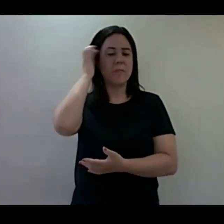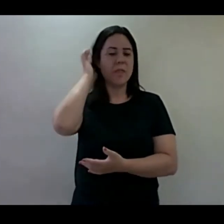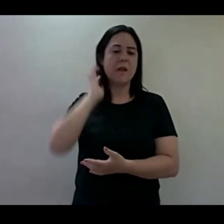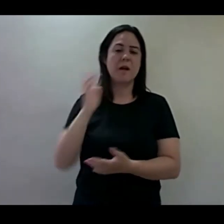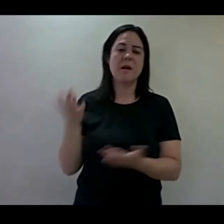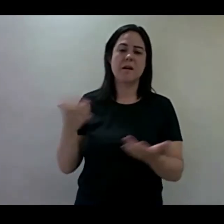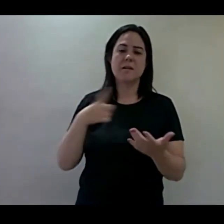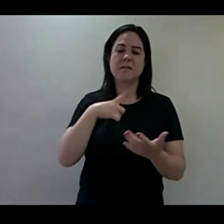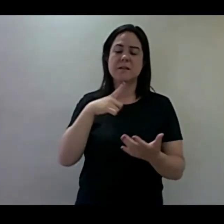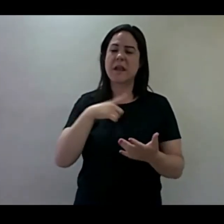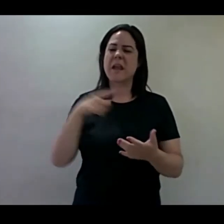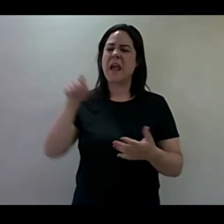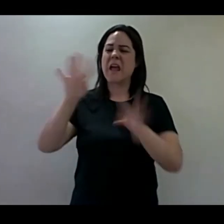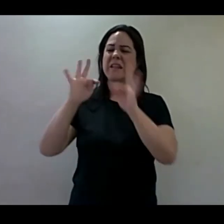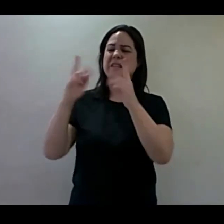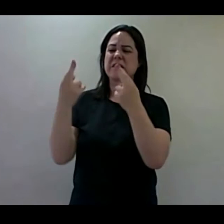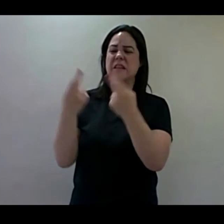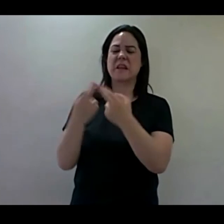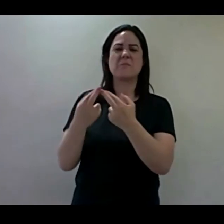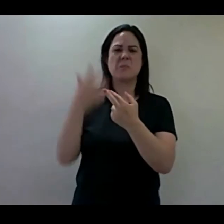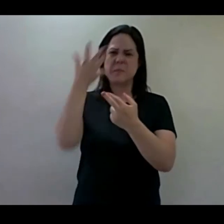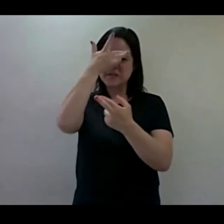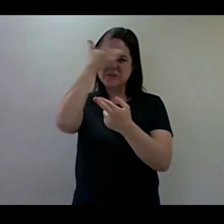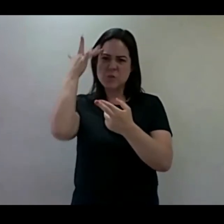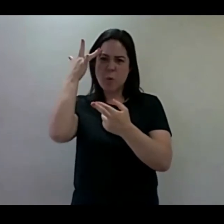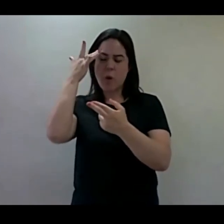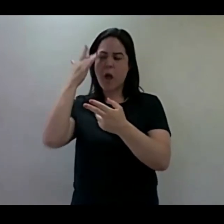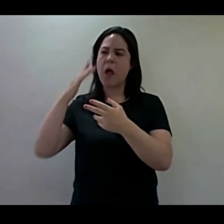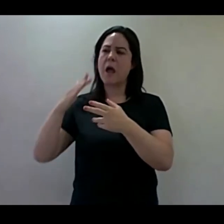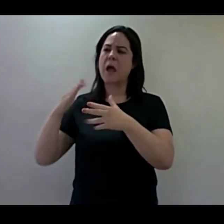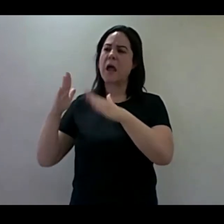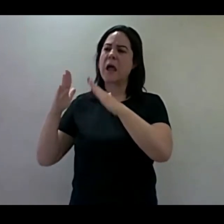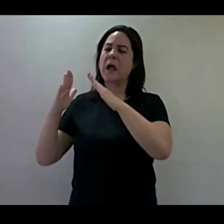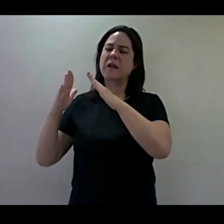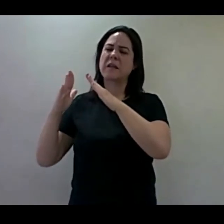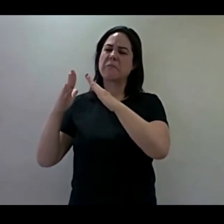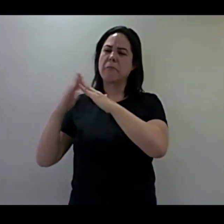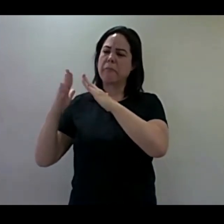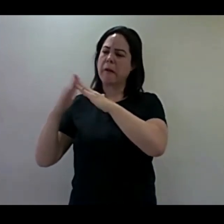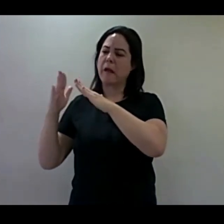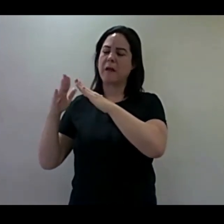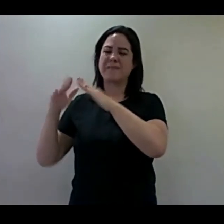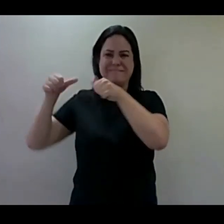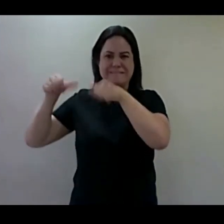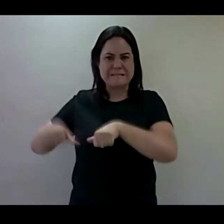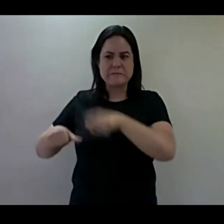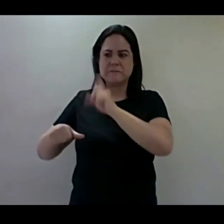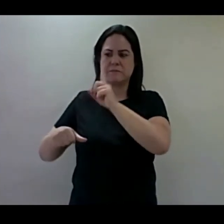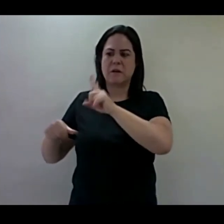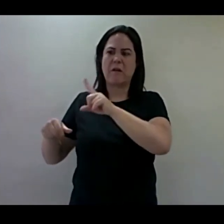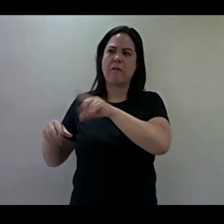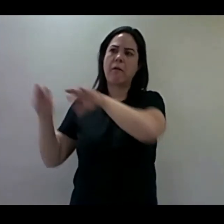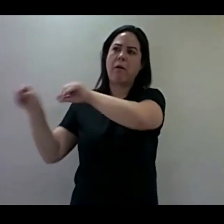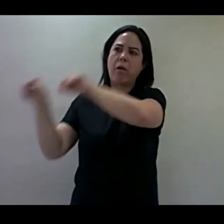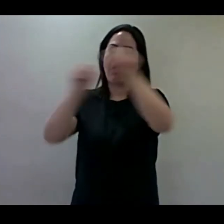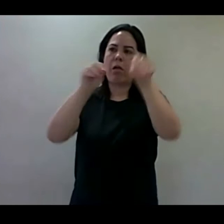midianitas, ali ele encontra acolhimento, forma uma família e fica em paz, e de